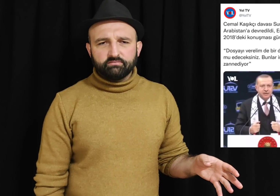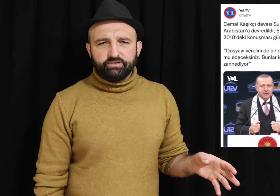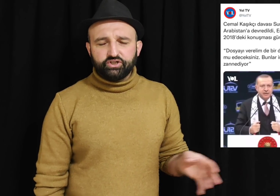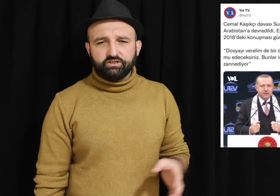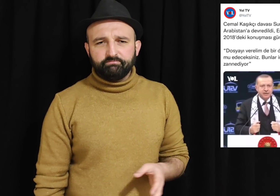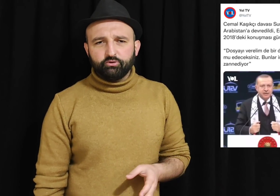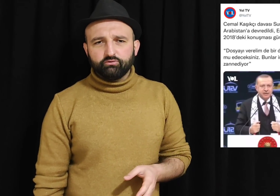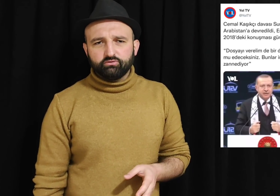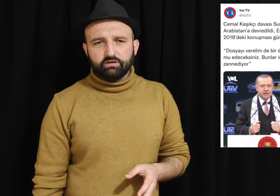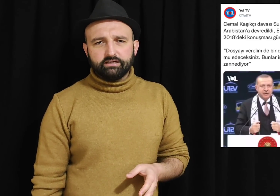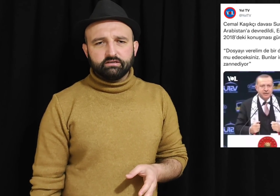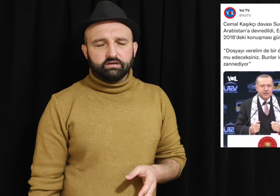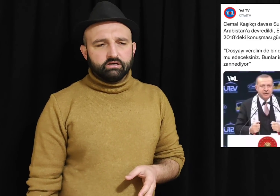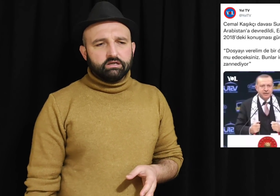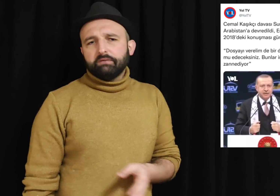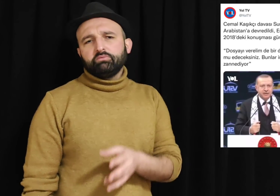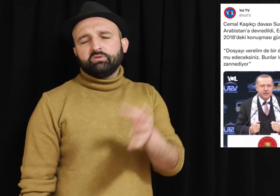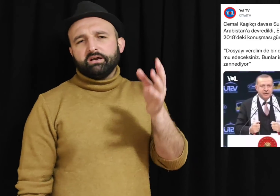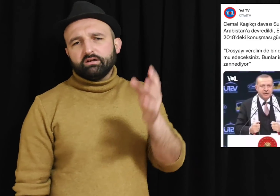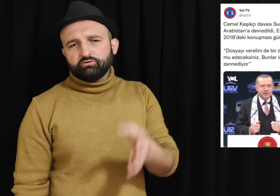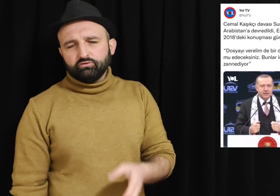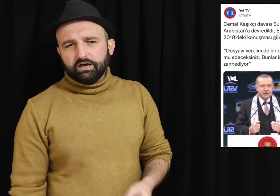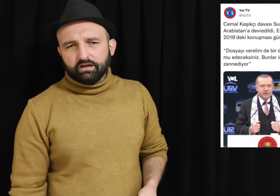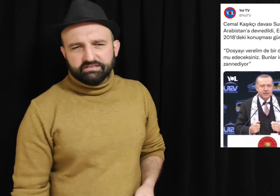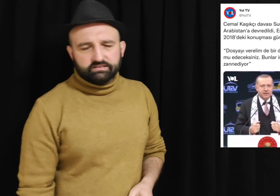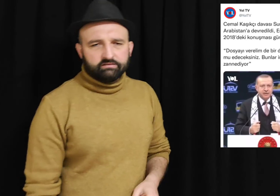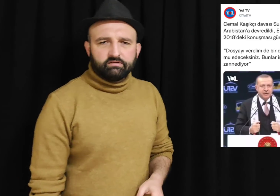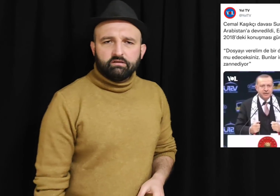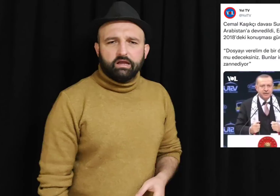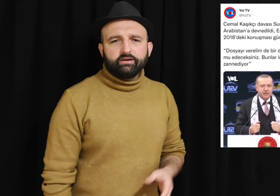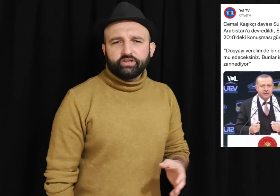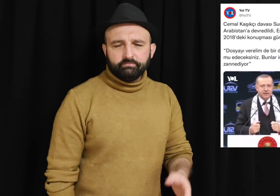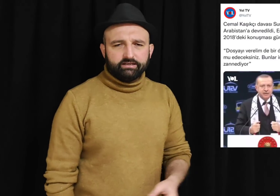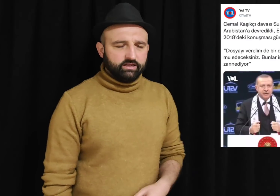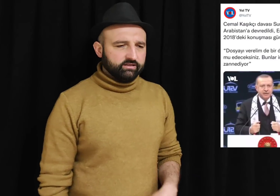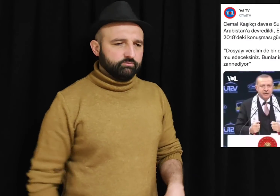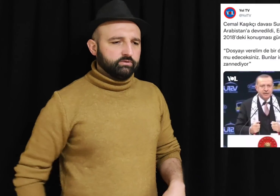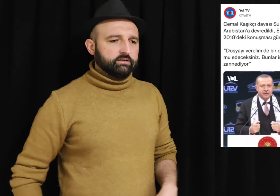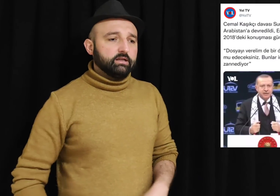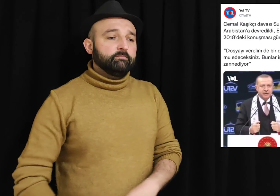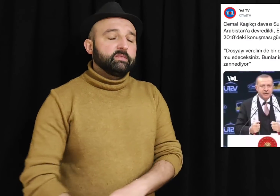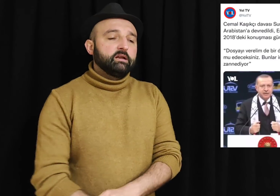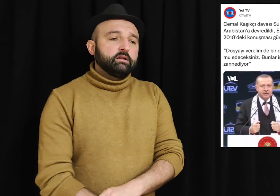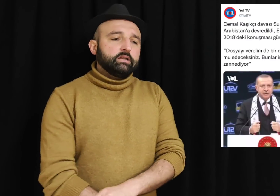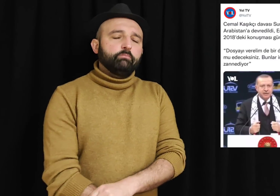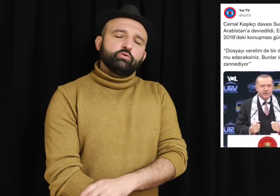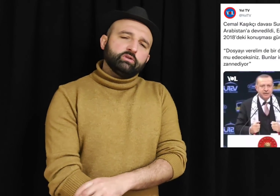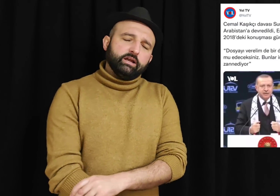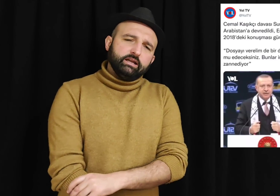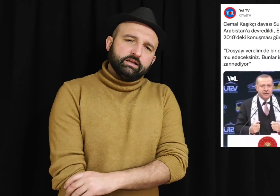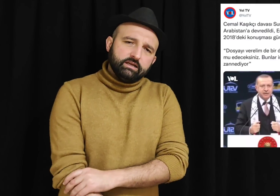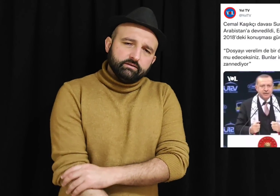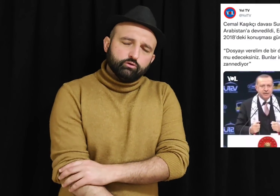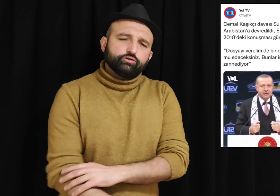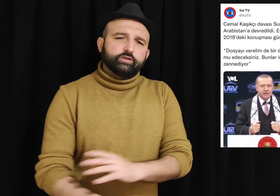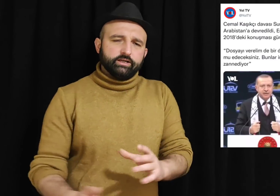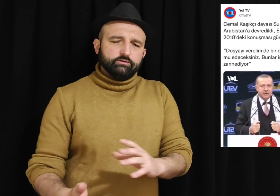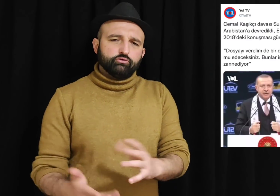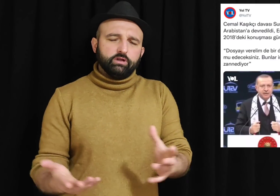Pişirip mi götürdüler? Bunlar Suudi Arabistan. Her şey beklenir bunlardan. Tabii bununla ilgili dosyayı Suudi